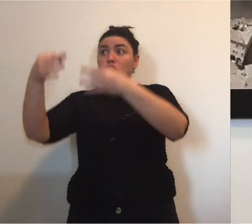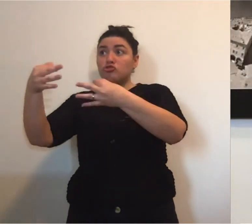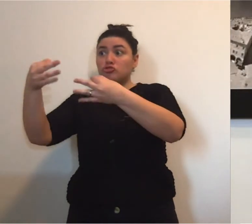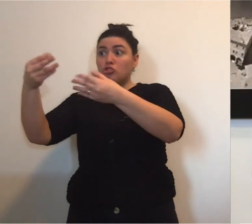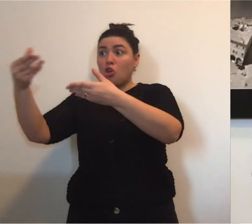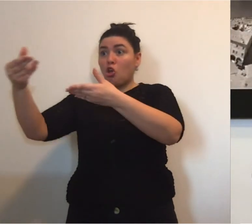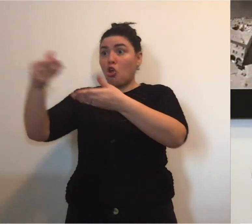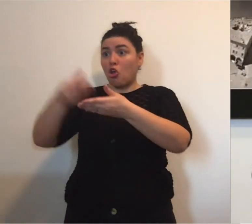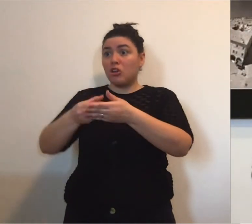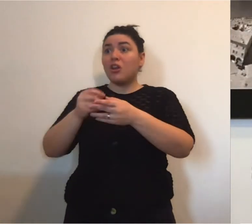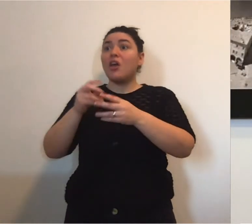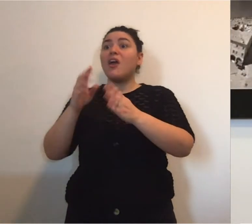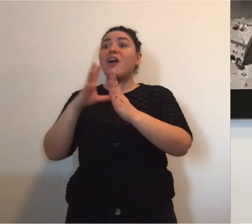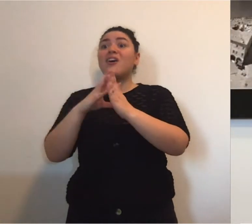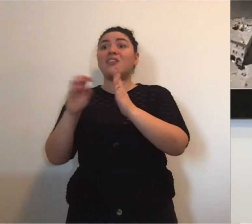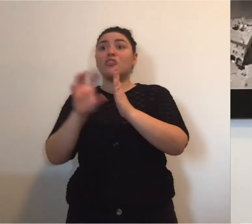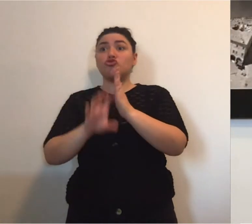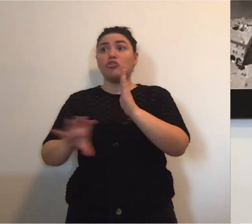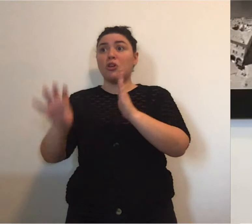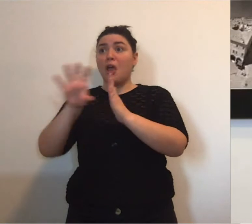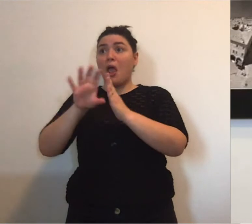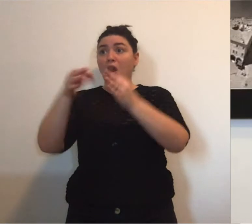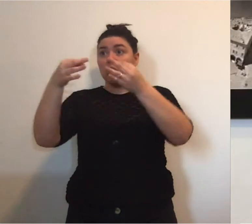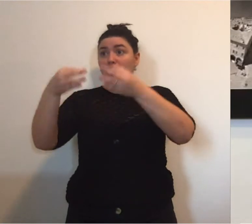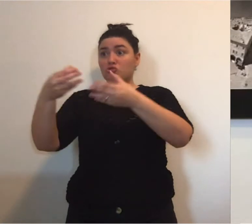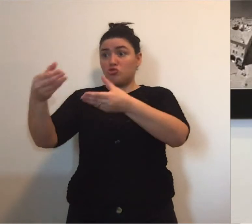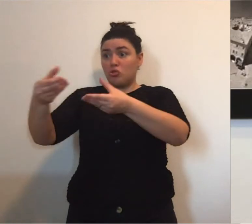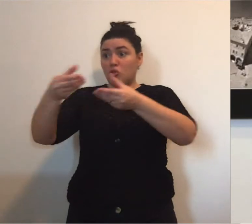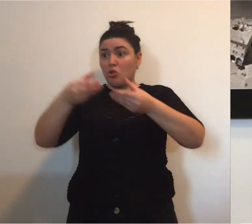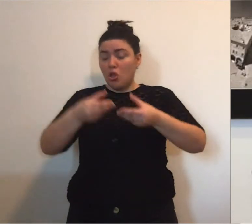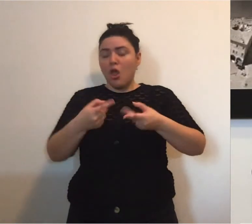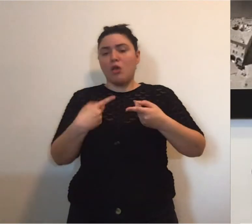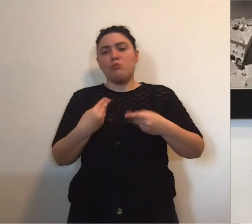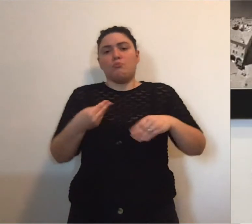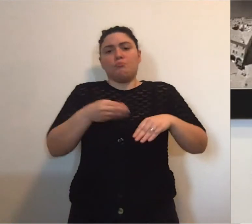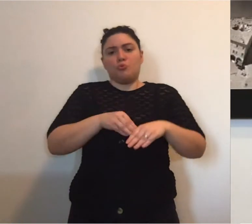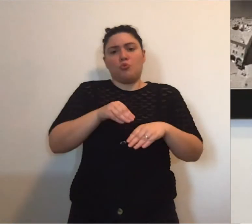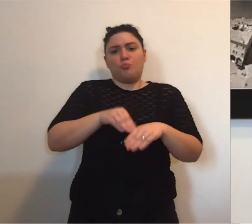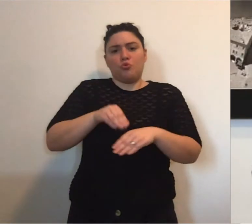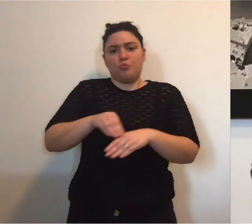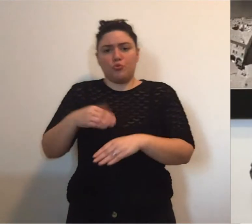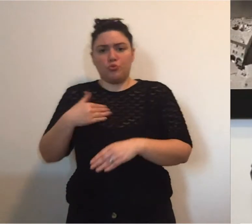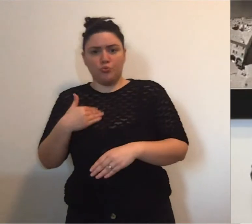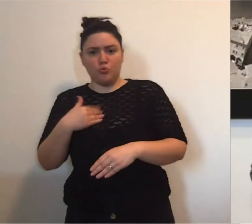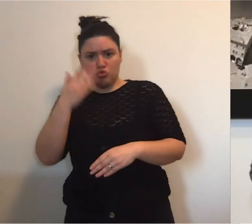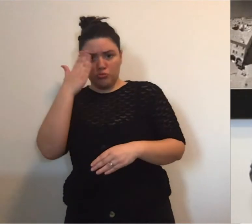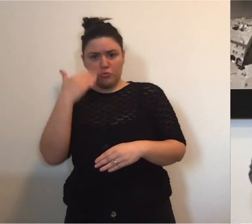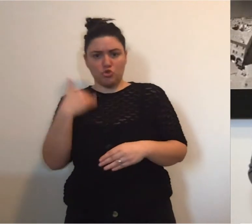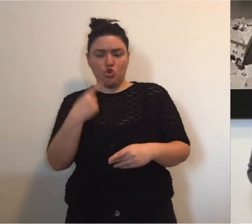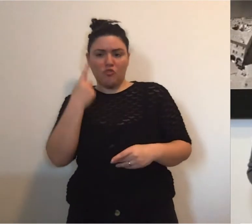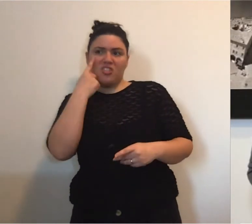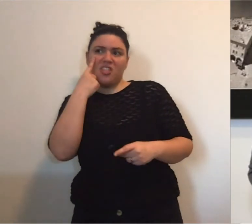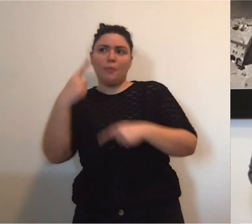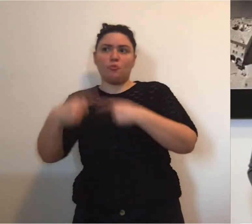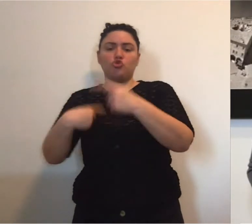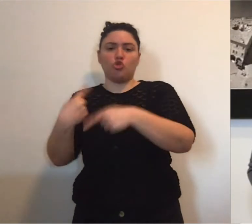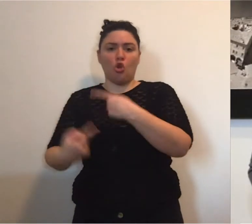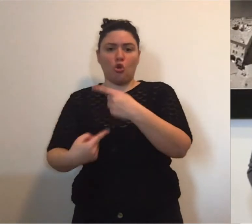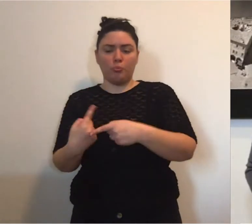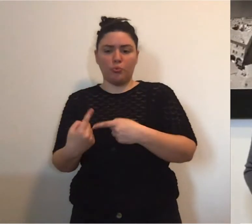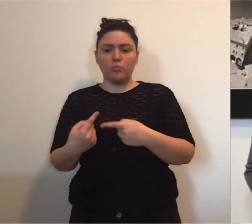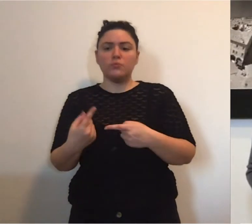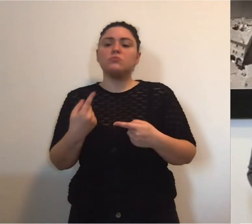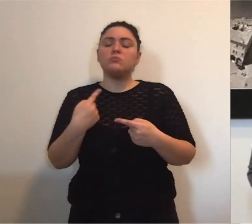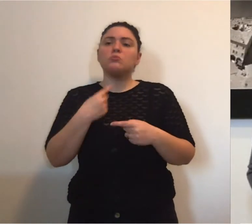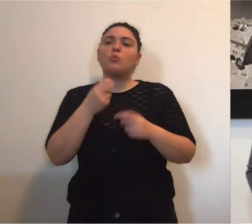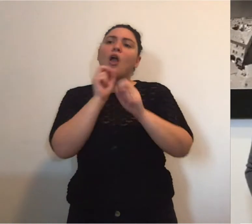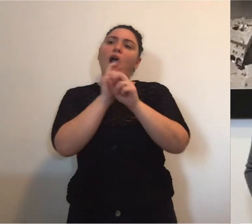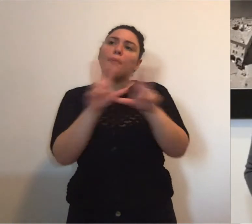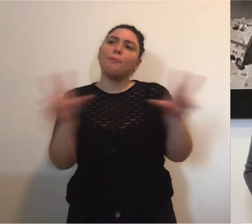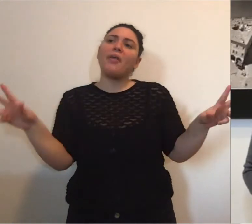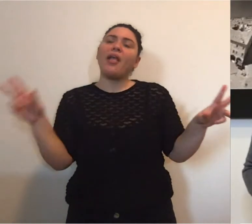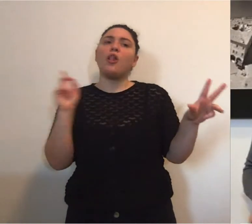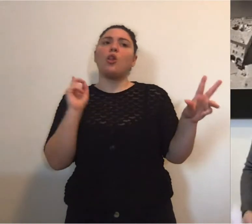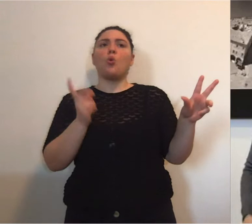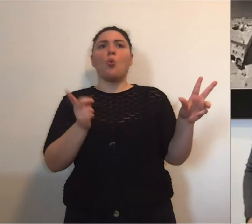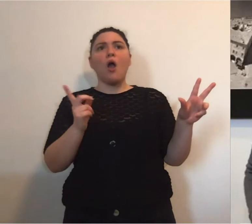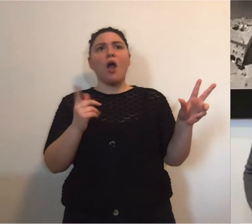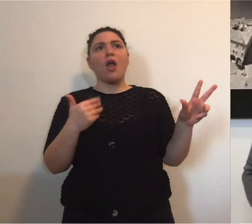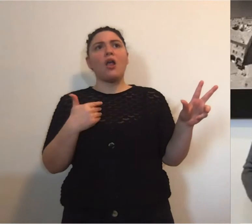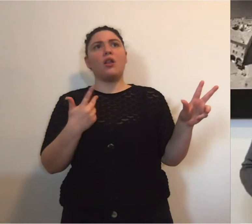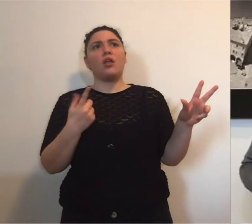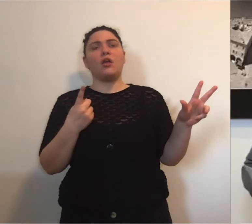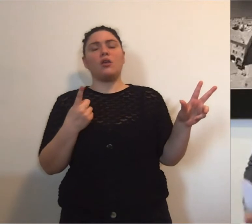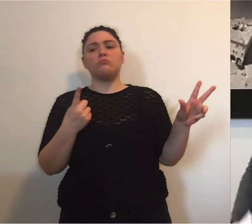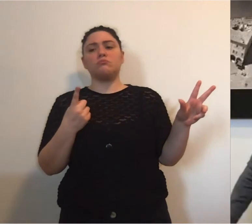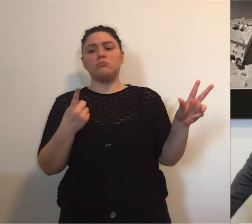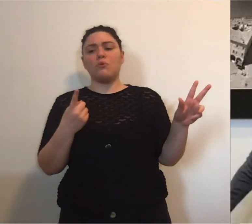e strumenti porrà in essere il Governo nazionale e quello regionale. Io ho finito facendo un appello, un appello che è stato colto